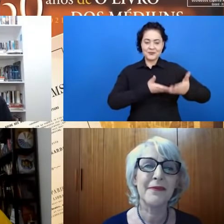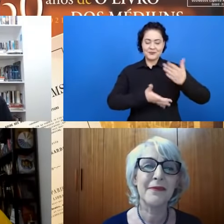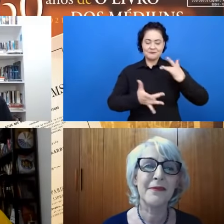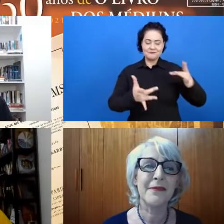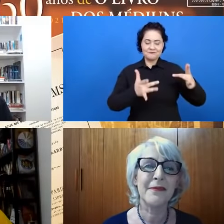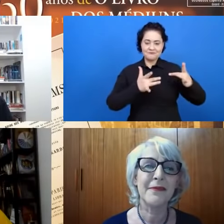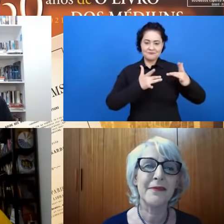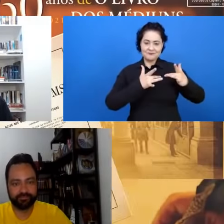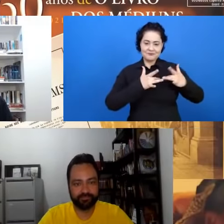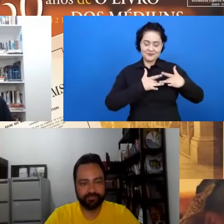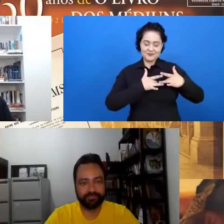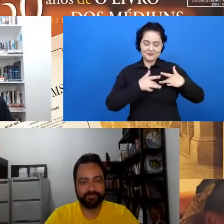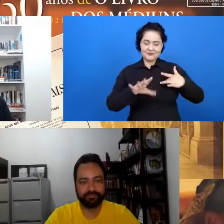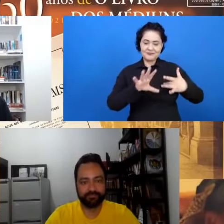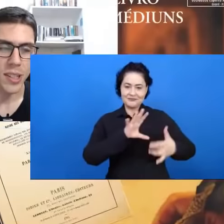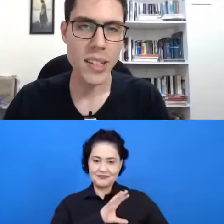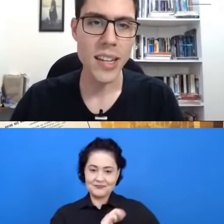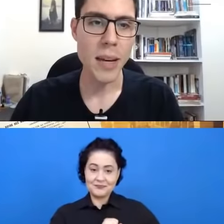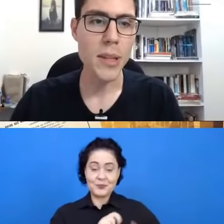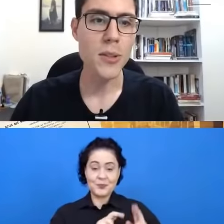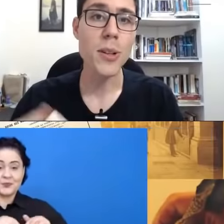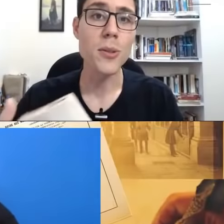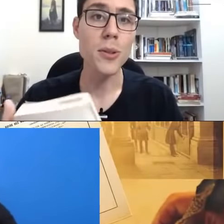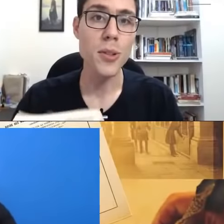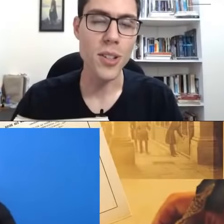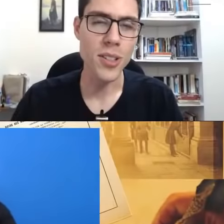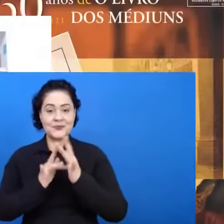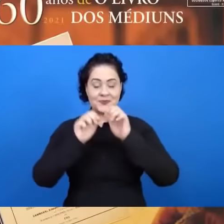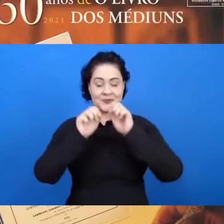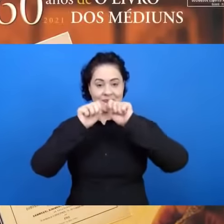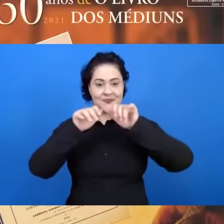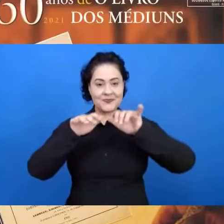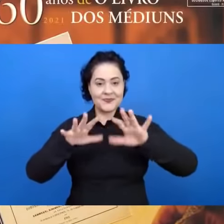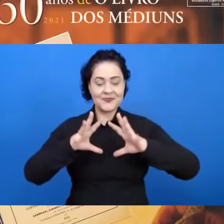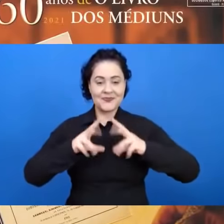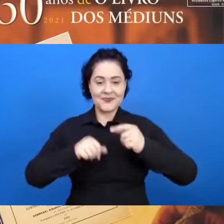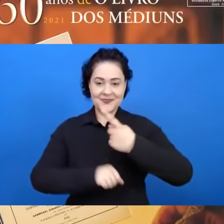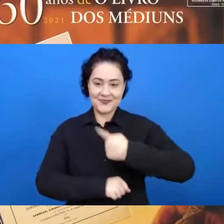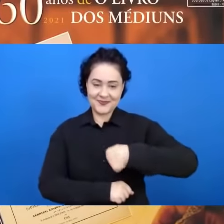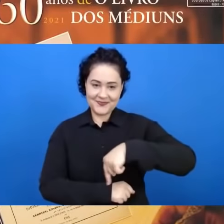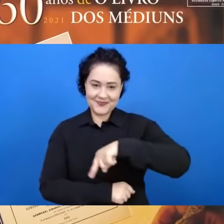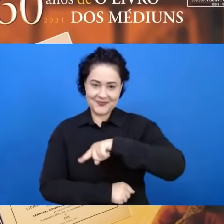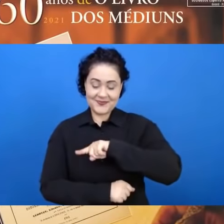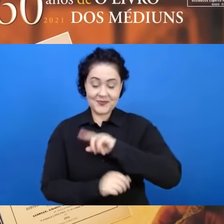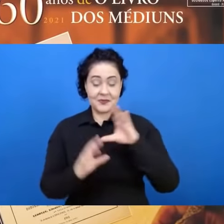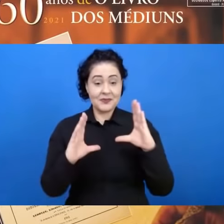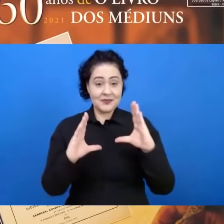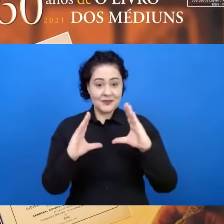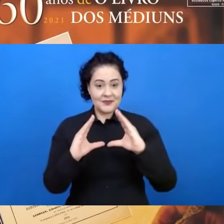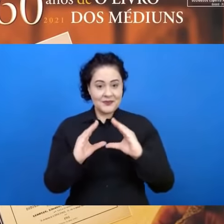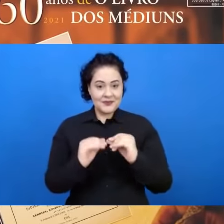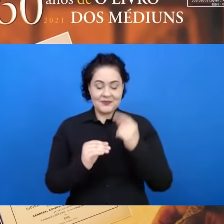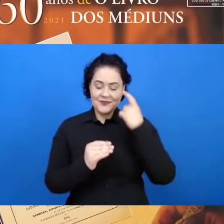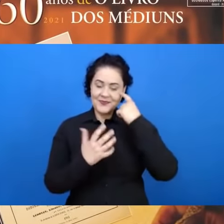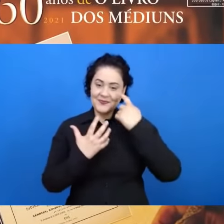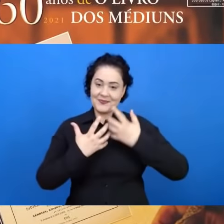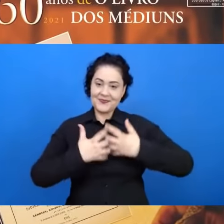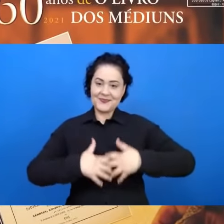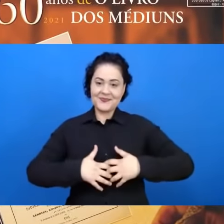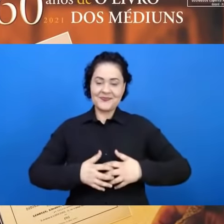vínculos do amor. Então, que Jesus abençoe a todos nós nesta noite de reflexões.